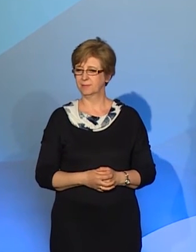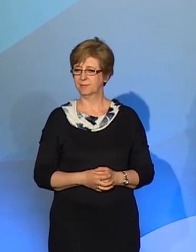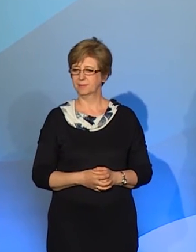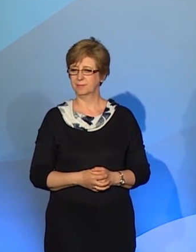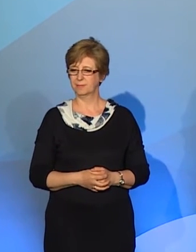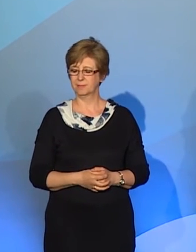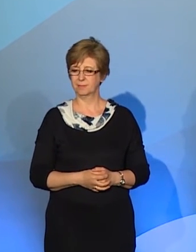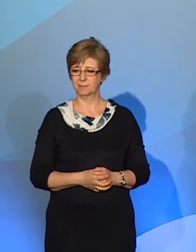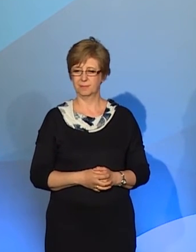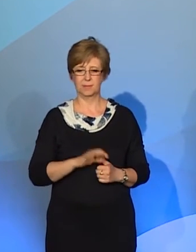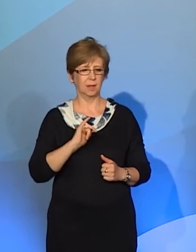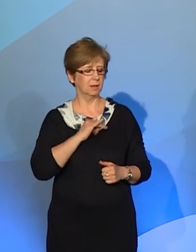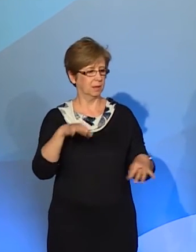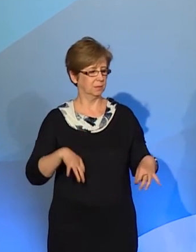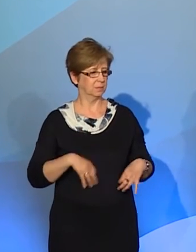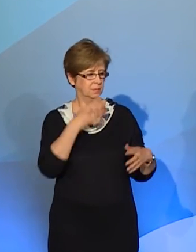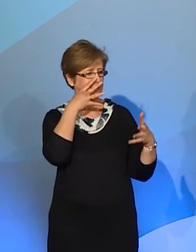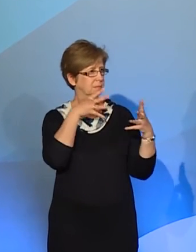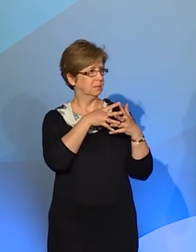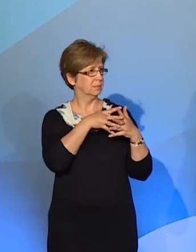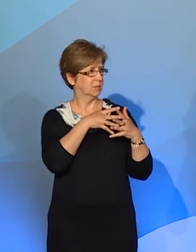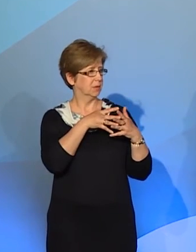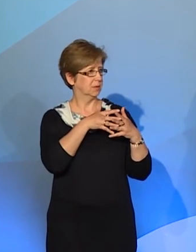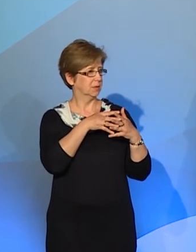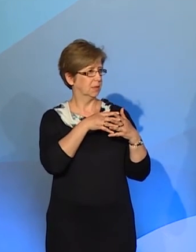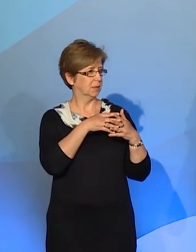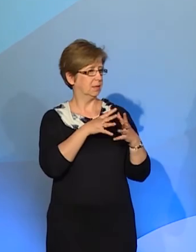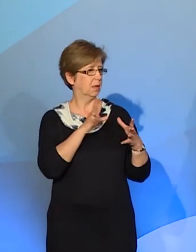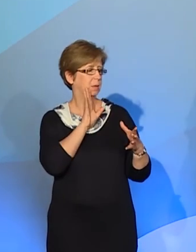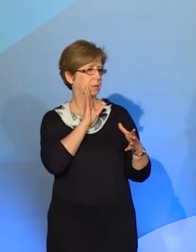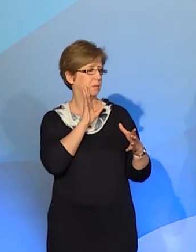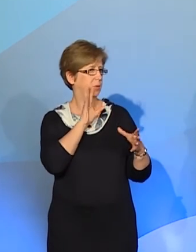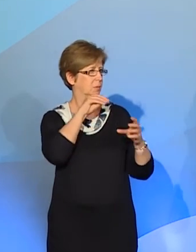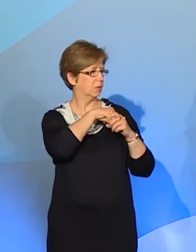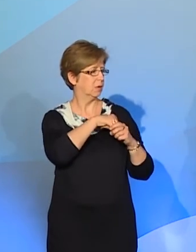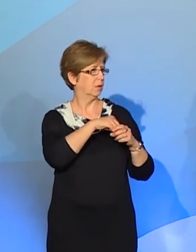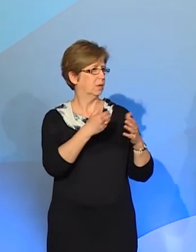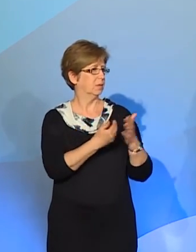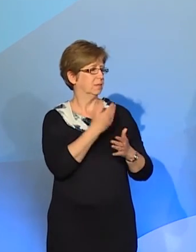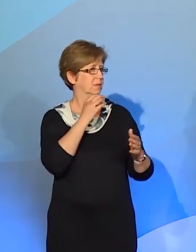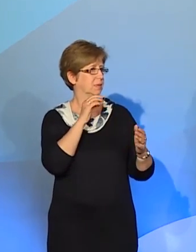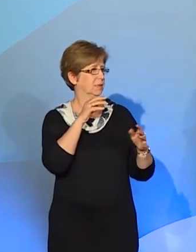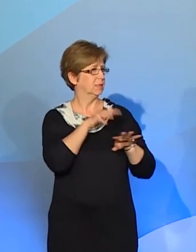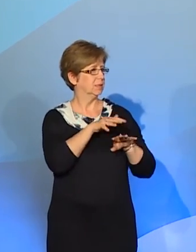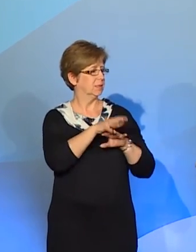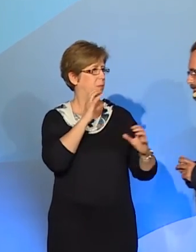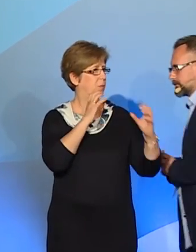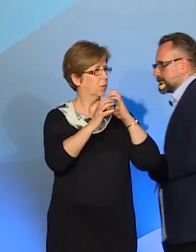Jak Pan ocenia, teraz Intercity wprowadził, taki system komunikowania się z głuchymi, który polega na tym,